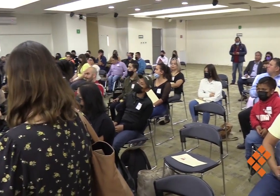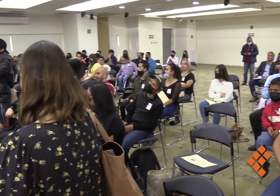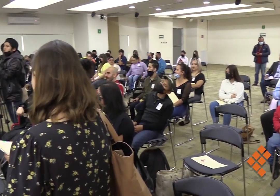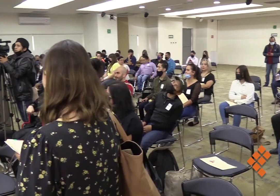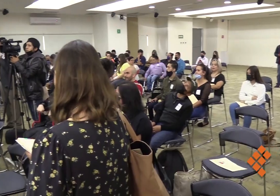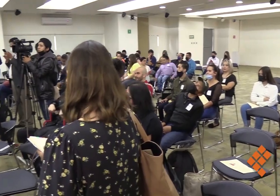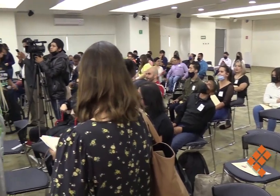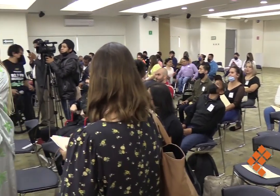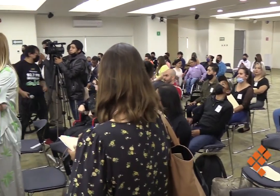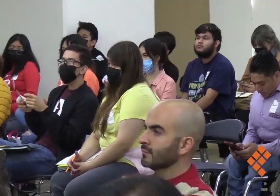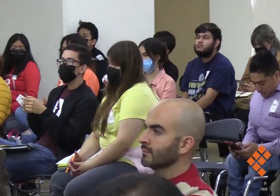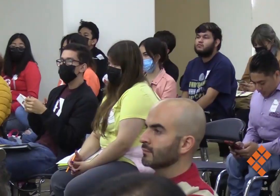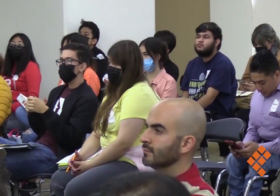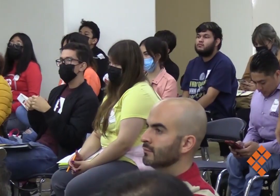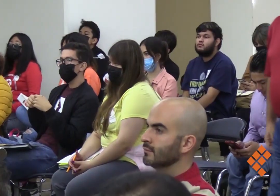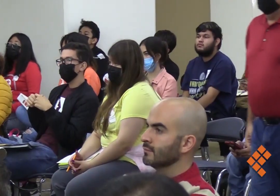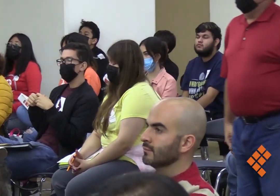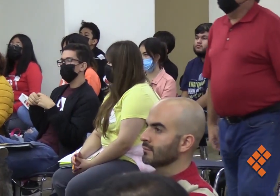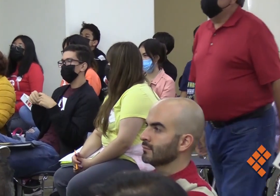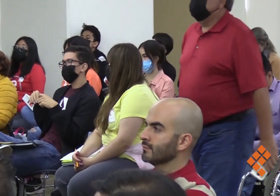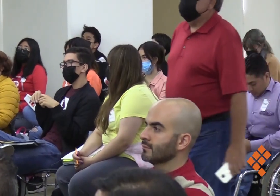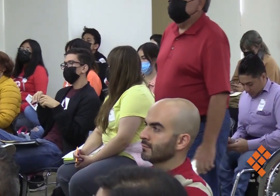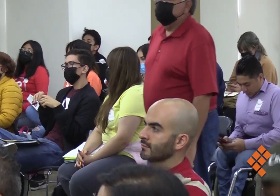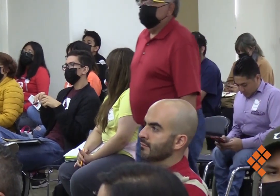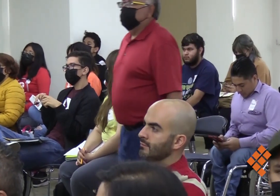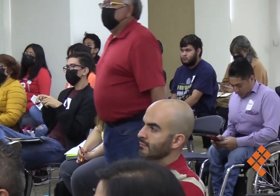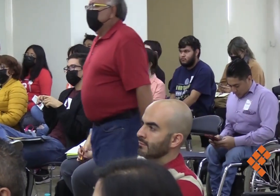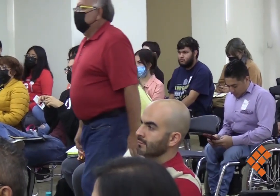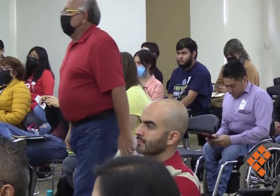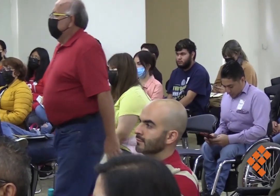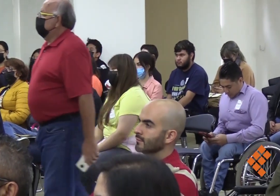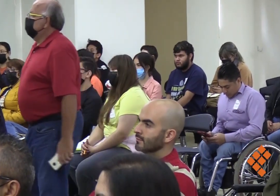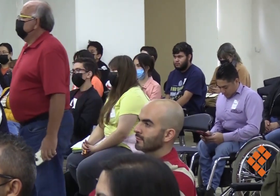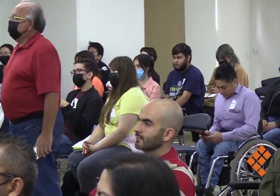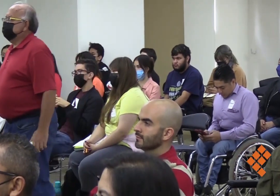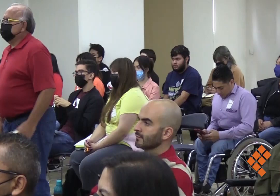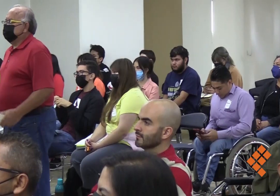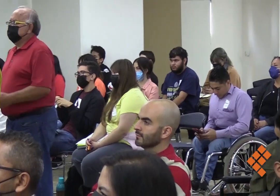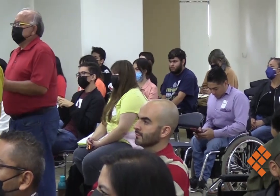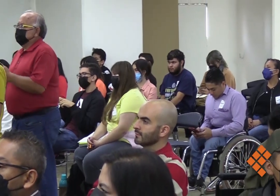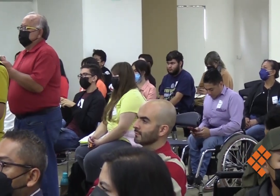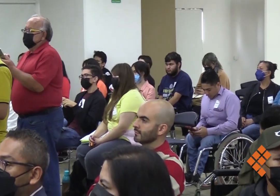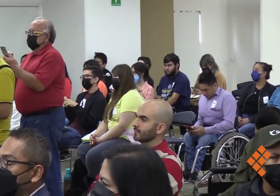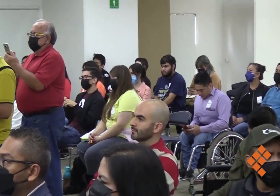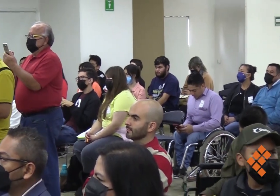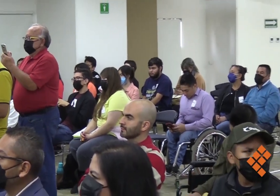instituciones públicas, pero, por ejemplo, en el Congreso hay algunas rampas a partir del portón de acceso, pero no para subir la banqueta. El